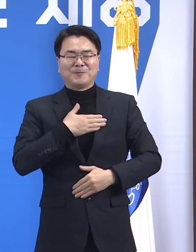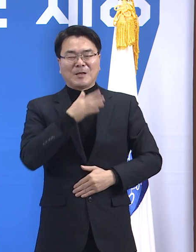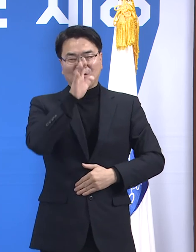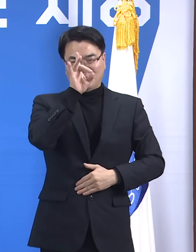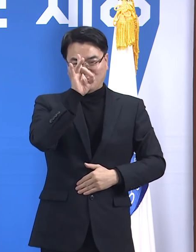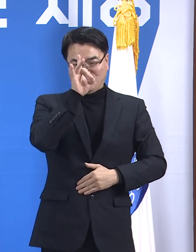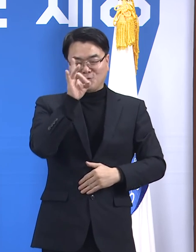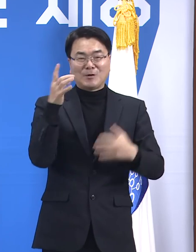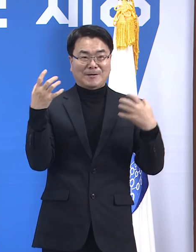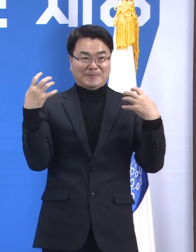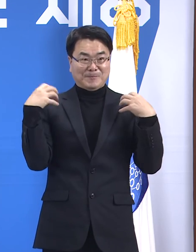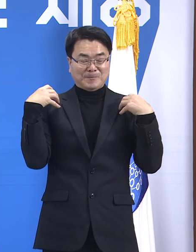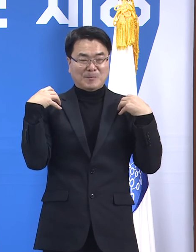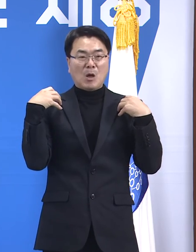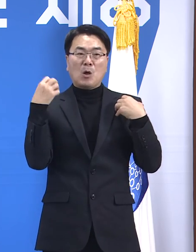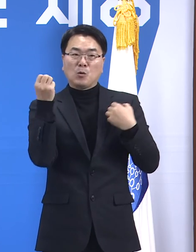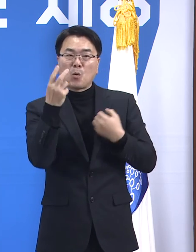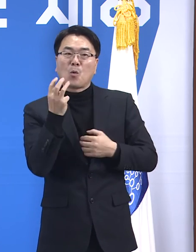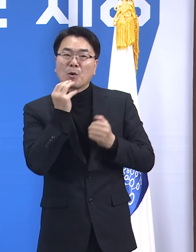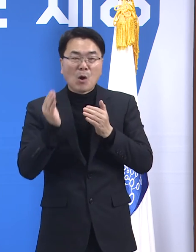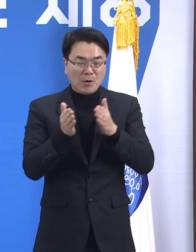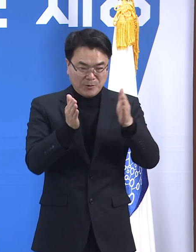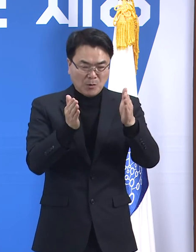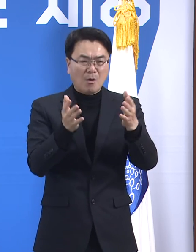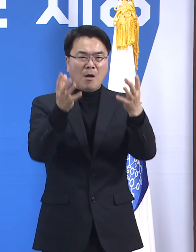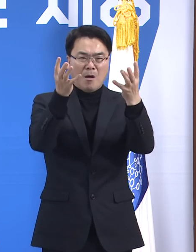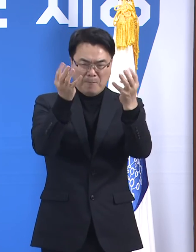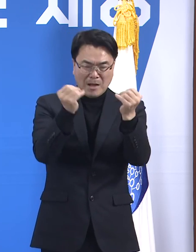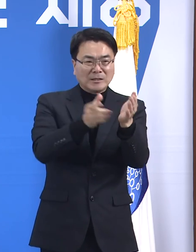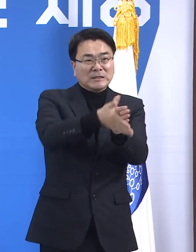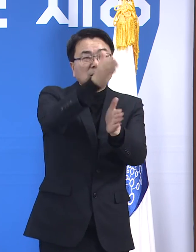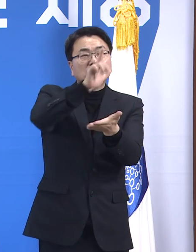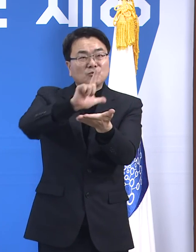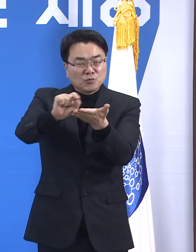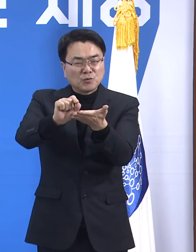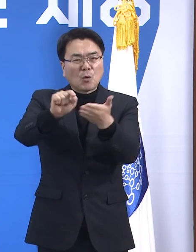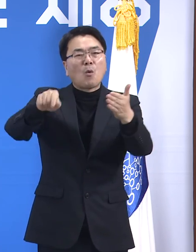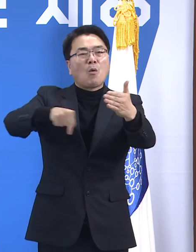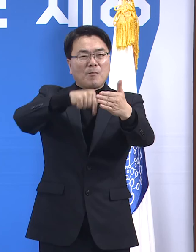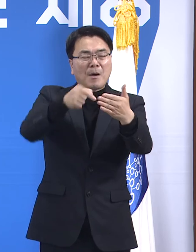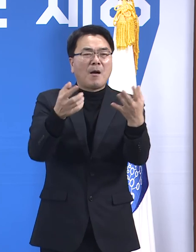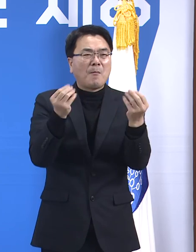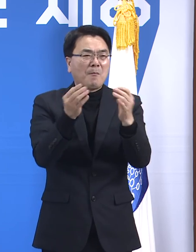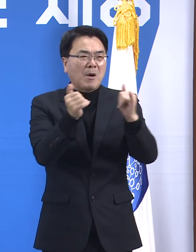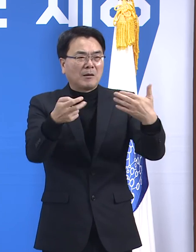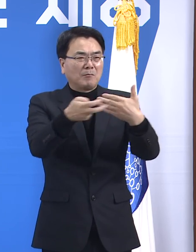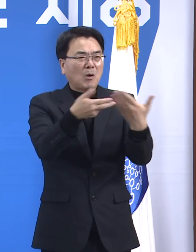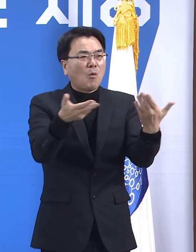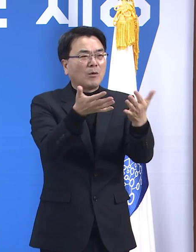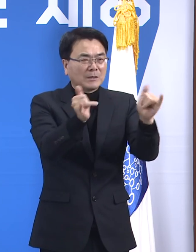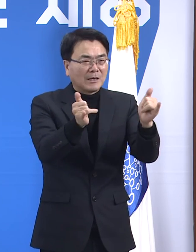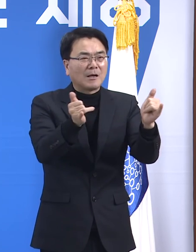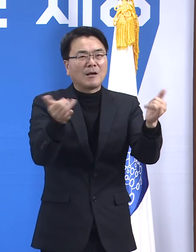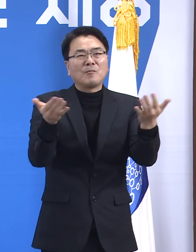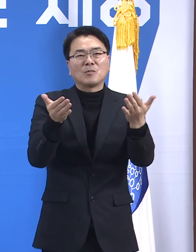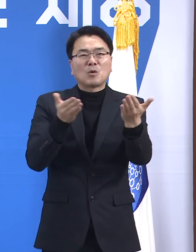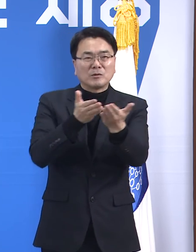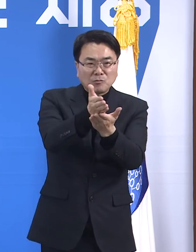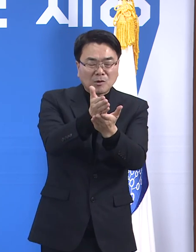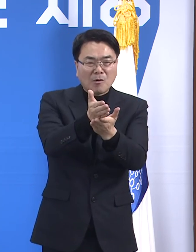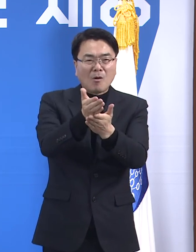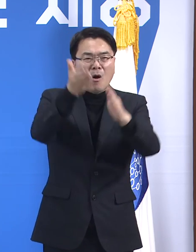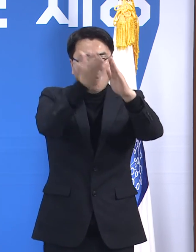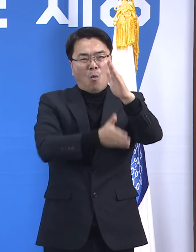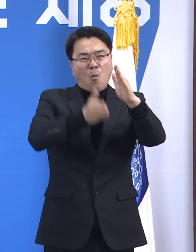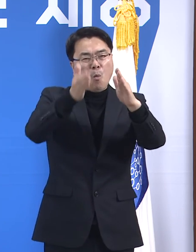중앙사고수습본부, 그리고 경기도, 그리고 많은 시군들, 그 안에 속한 많은 의료기관과 의료인들, 관계